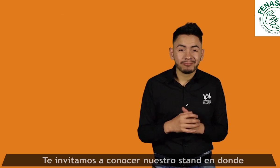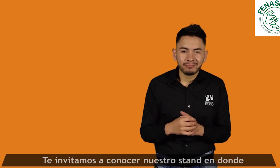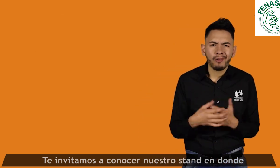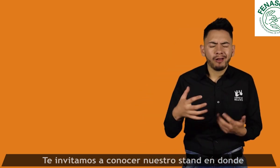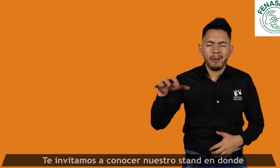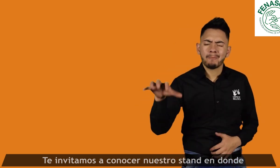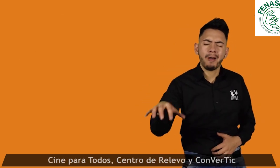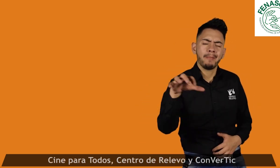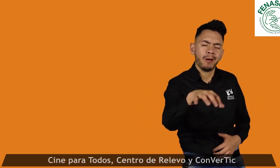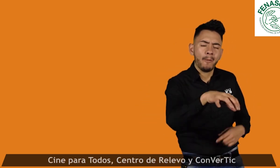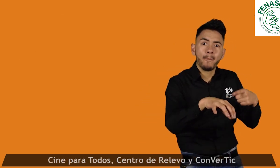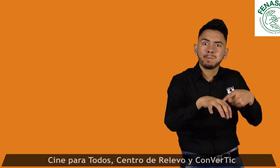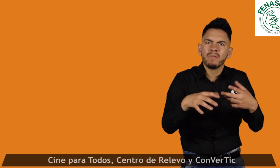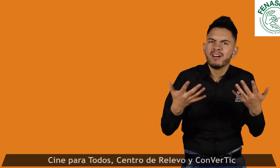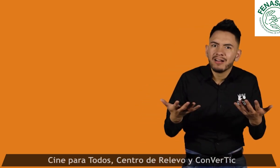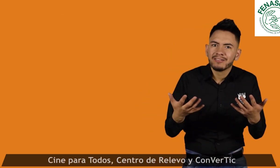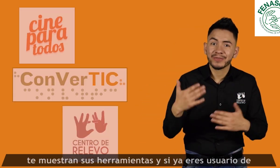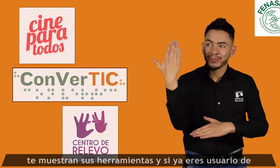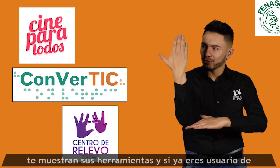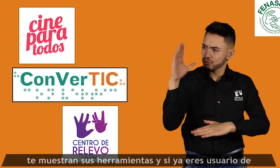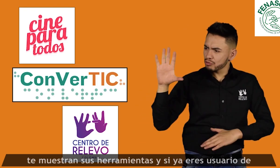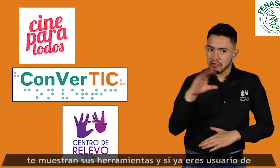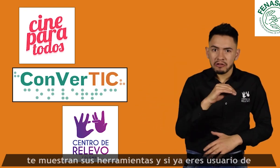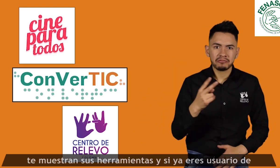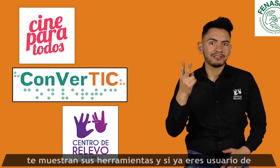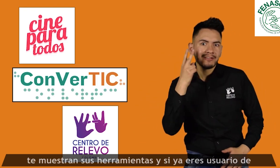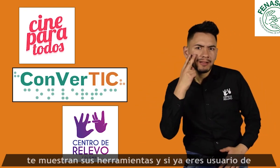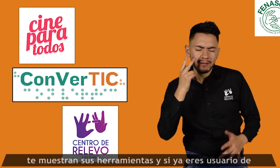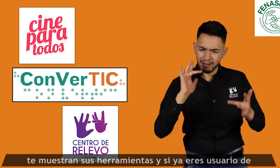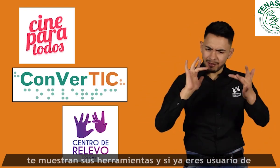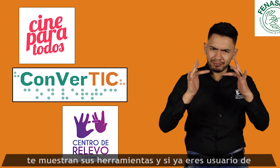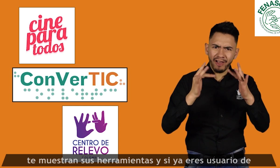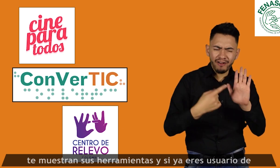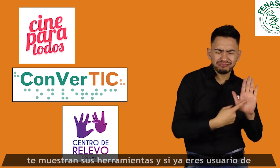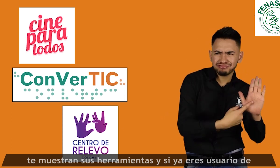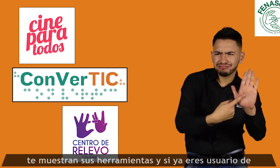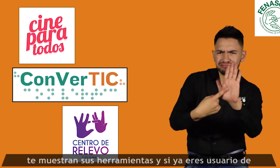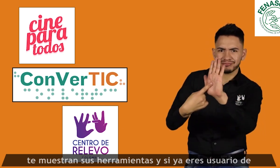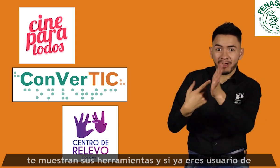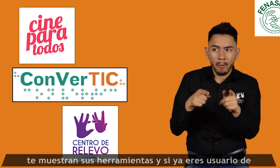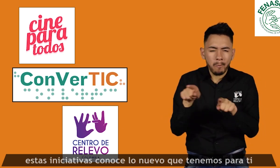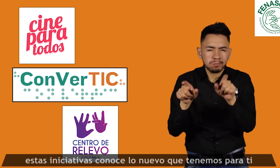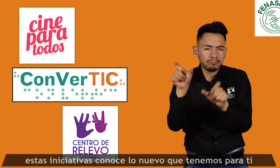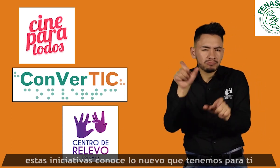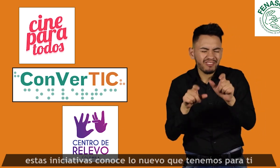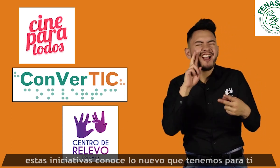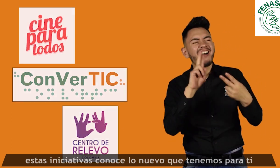nuestro stand, en donde Cine para Todos, Centro de Releu y Convertí te muestran sus herramientas y si ya eres usuario de